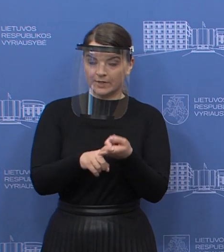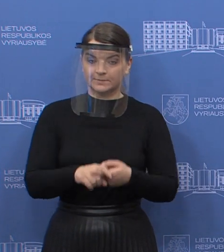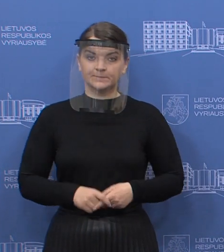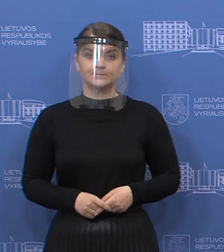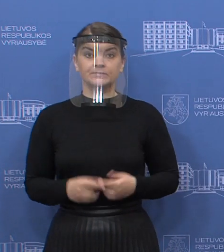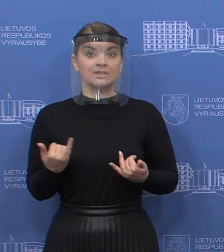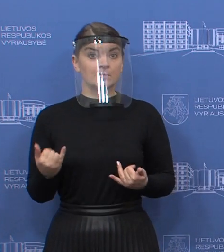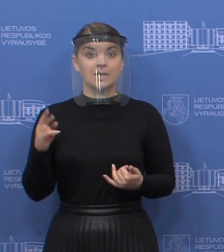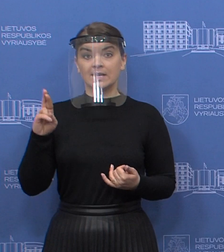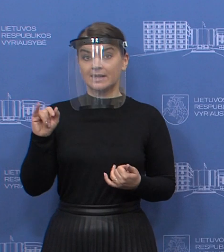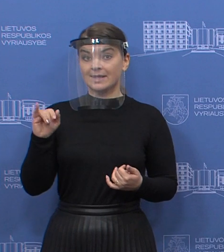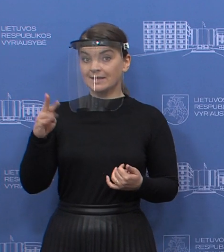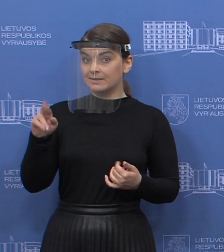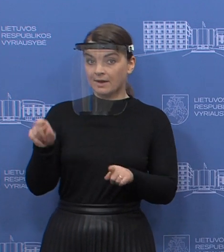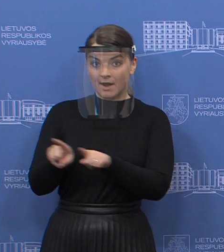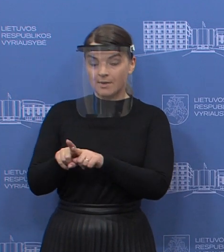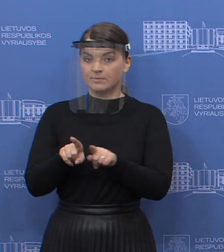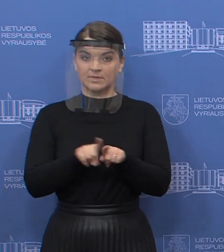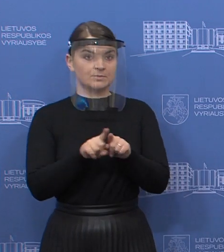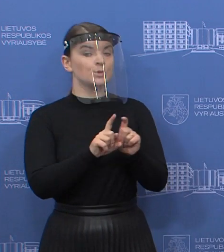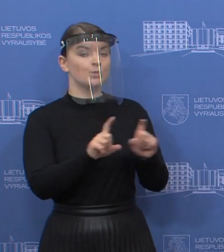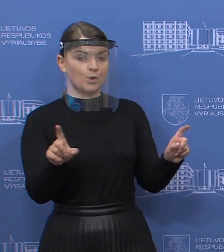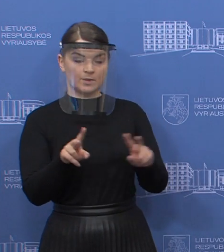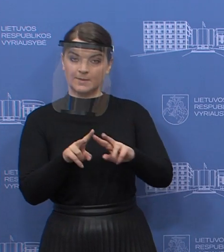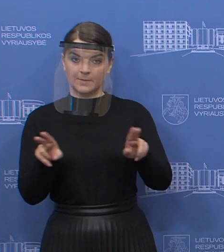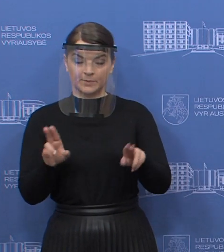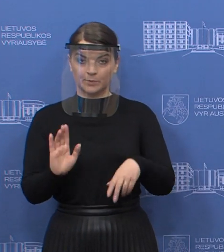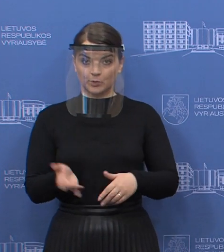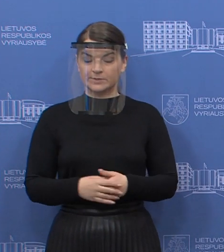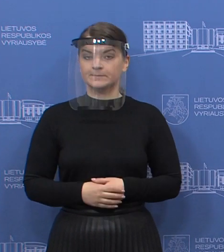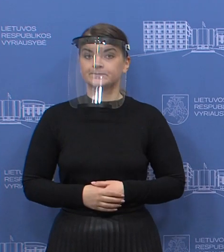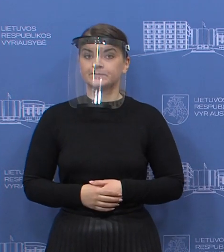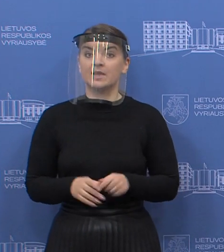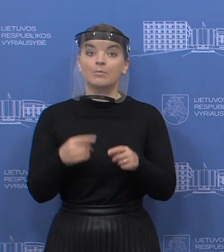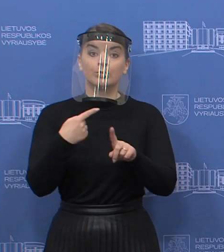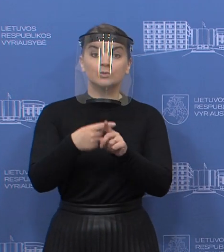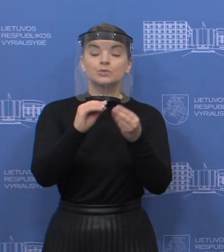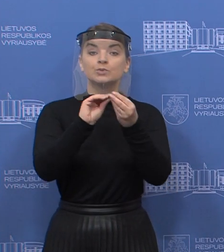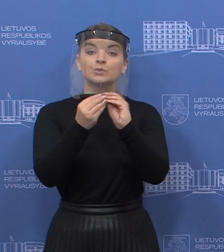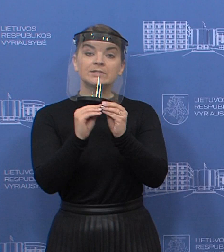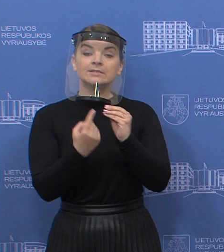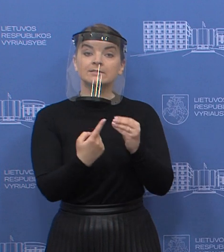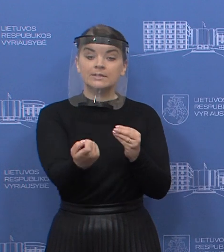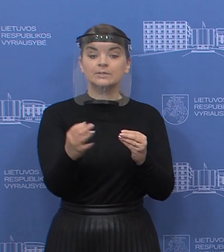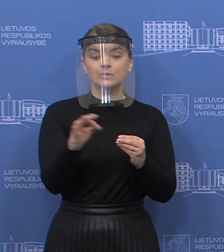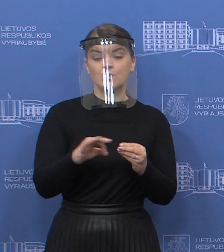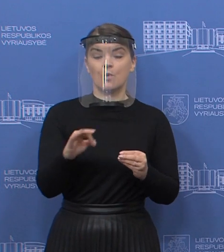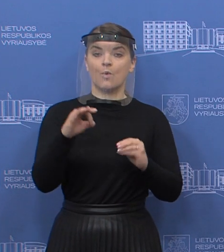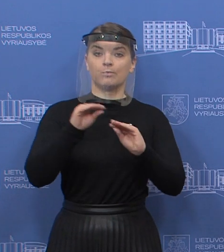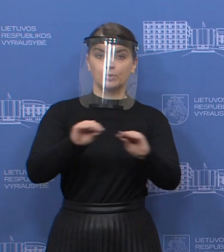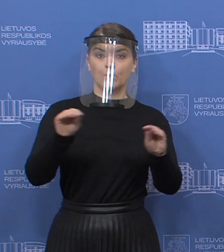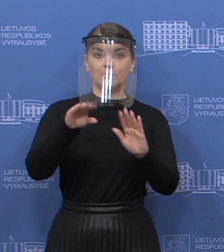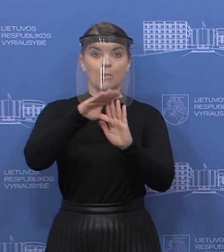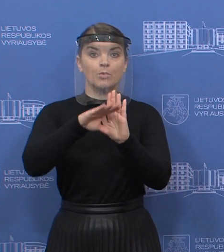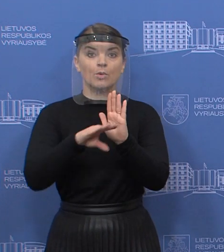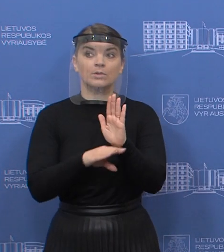yra su Regitra. Ir dar per tą laiką, per tą savaitę reikėtų matytų siderinti dėl pačių mokymo programų, jų